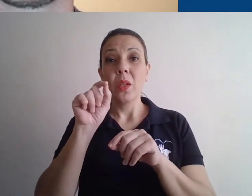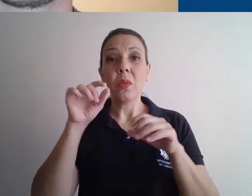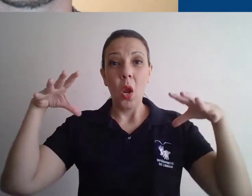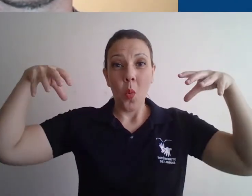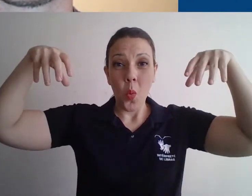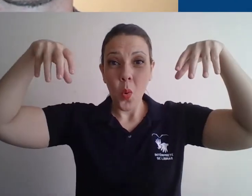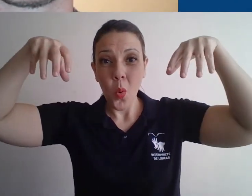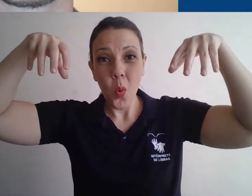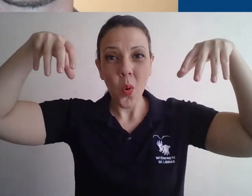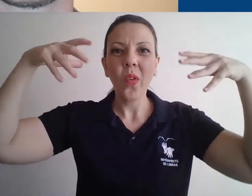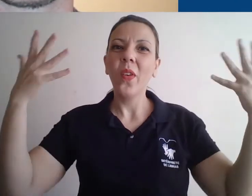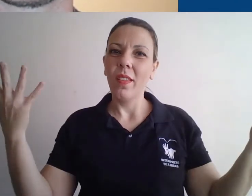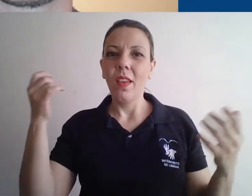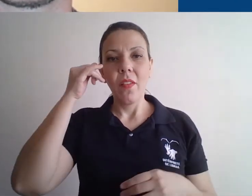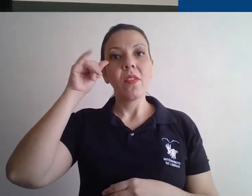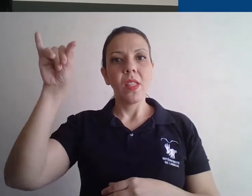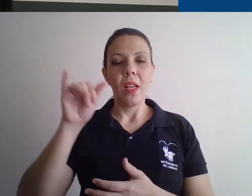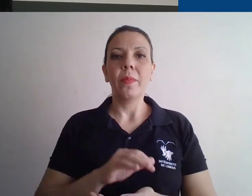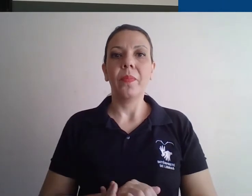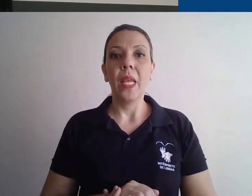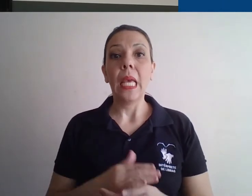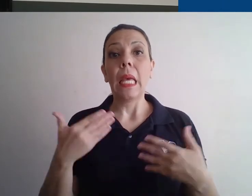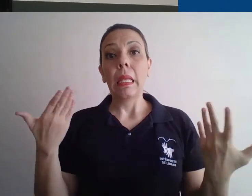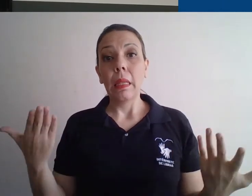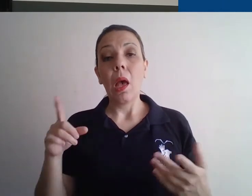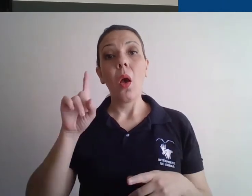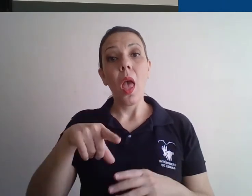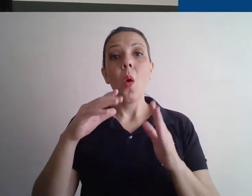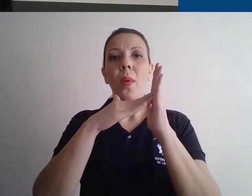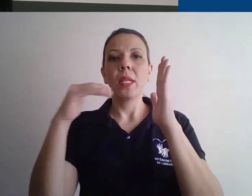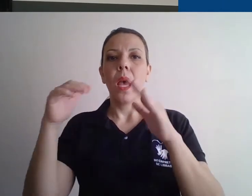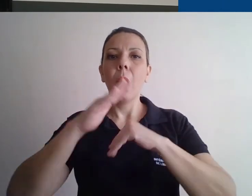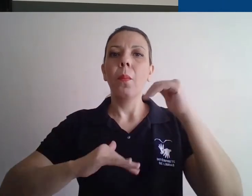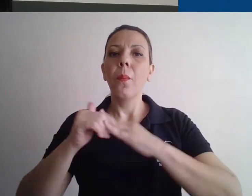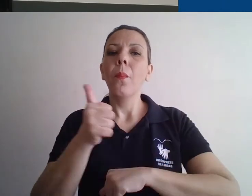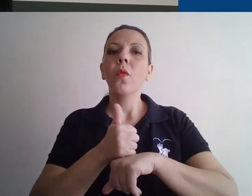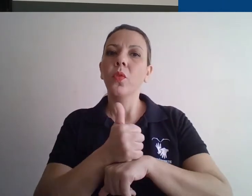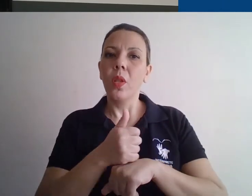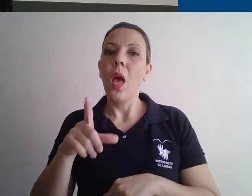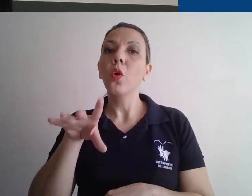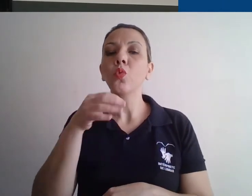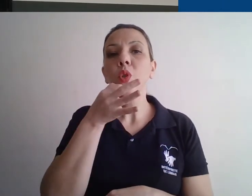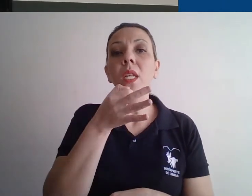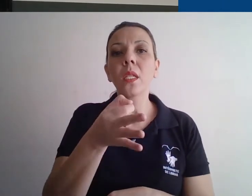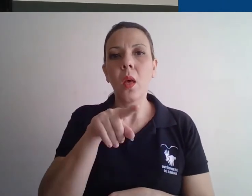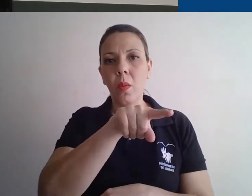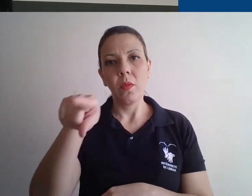tipo de sombra estranha, parecendo uma cena de terror. Como eu já disse, pessoal, isso tudo é cenário ideal, para uma estética entre aços mais profissional,